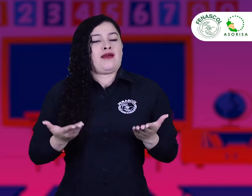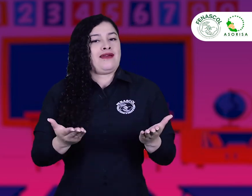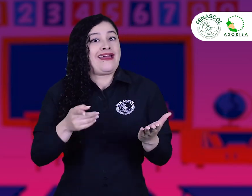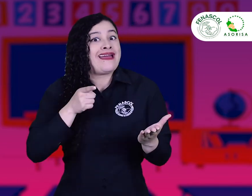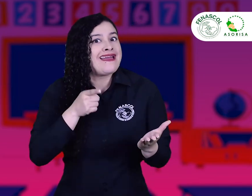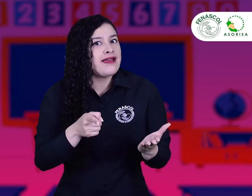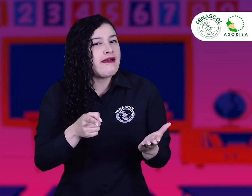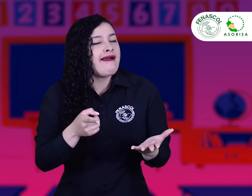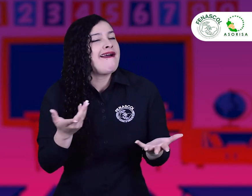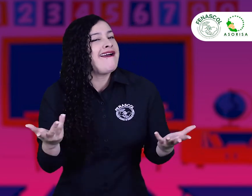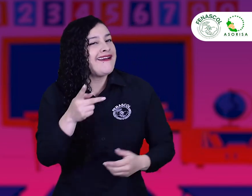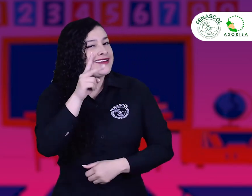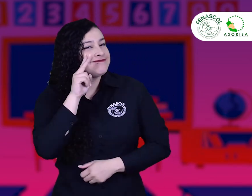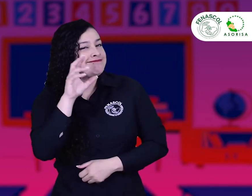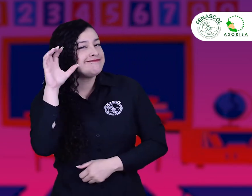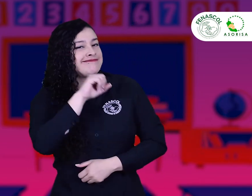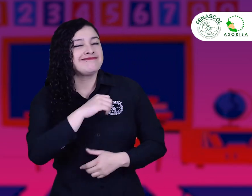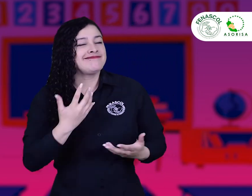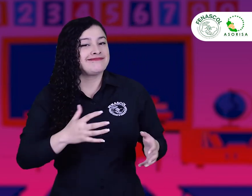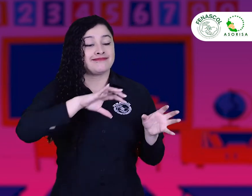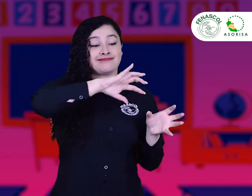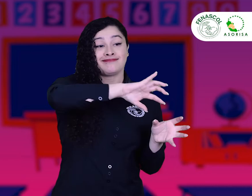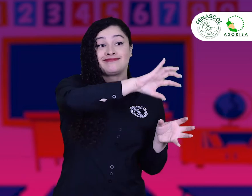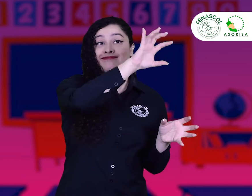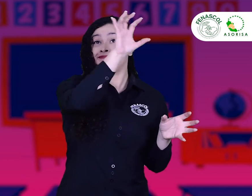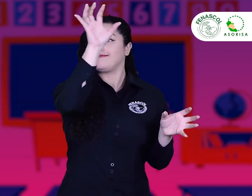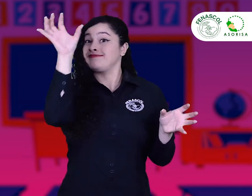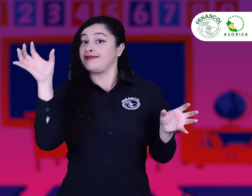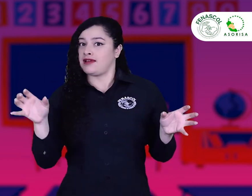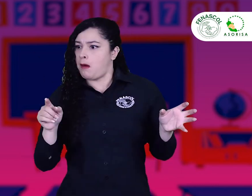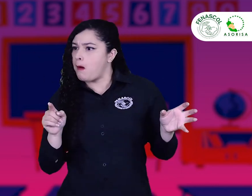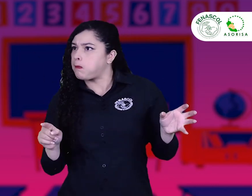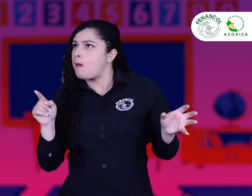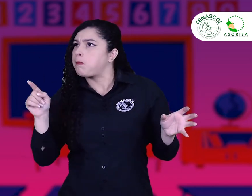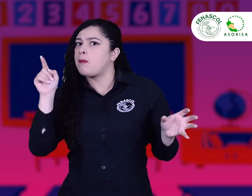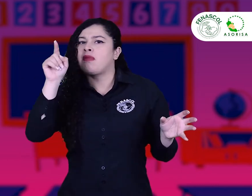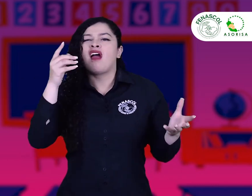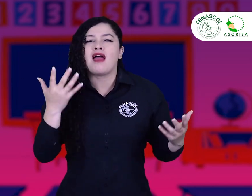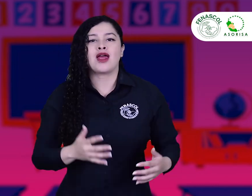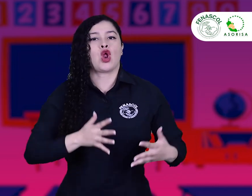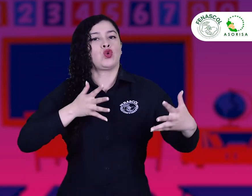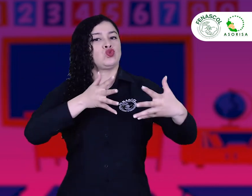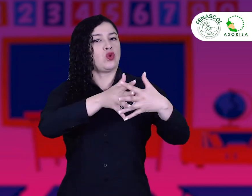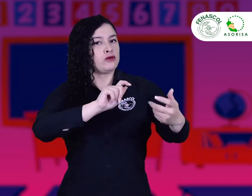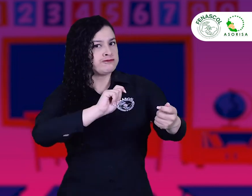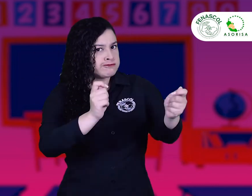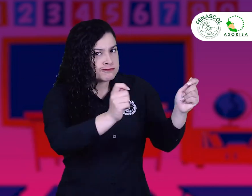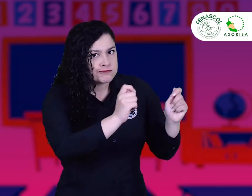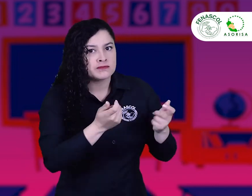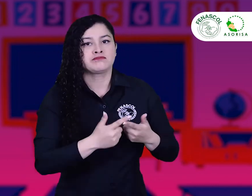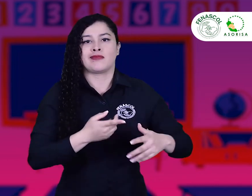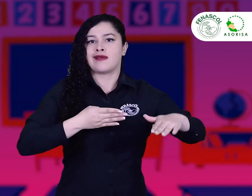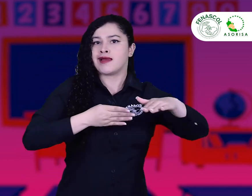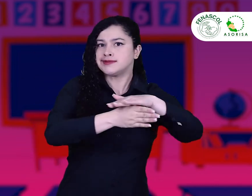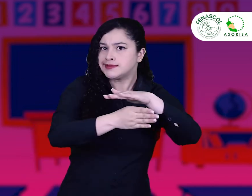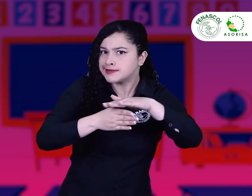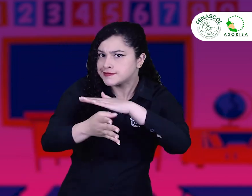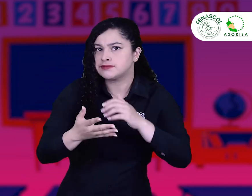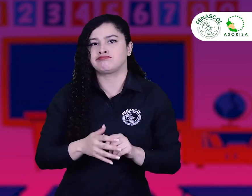Esto lo podemos relacionar con cada una de las acciones que aparecieron, como los ajustes razonables, la accesibilidad,